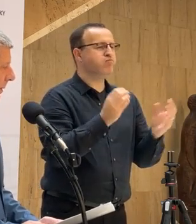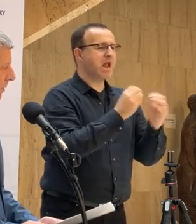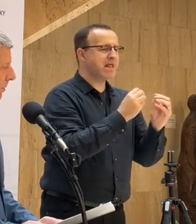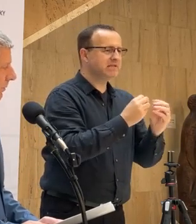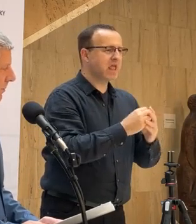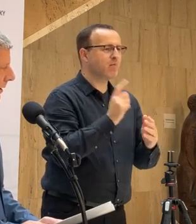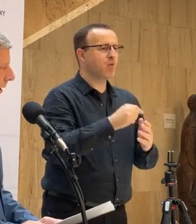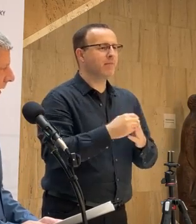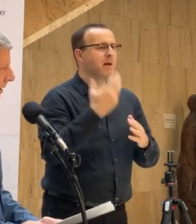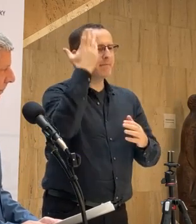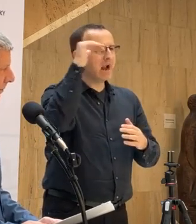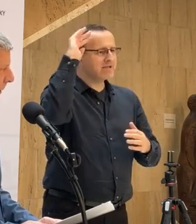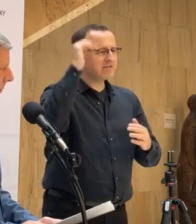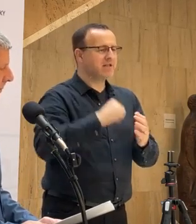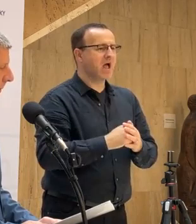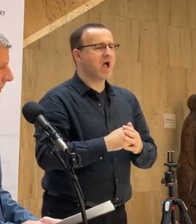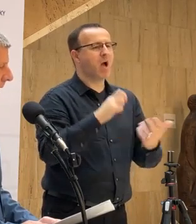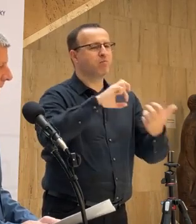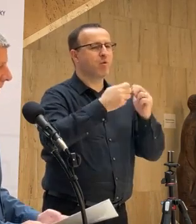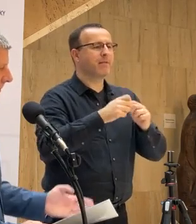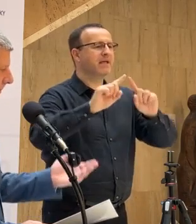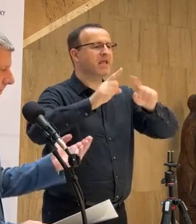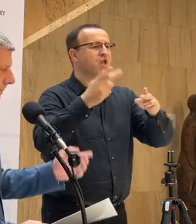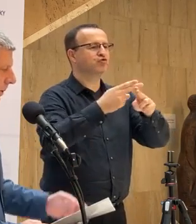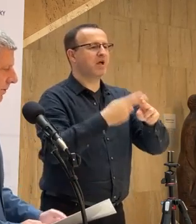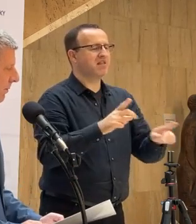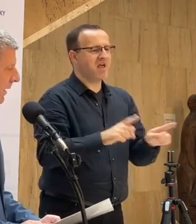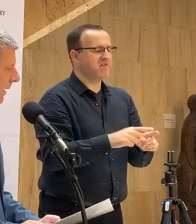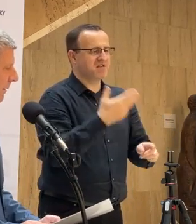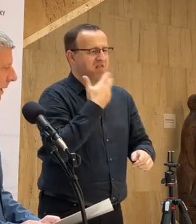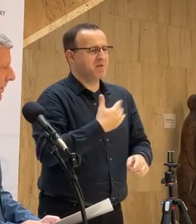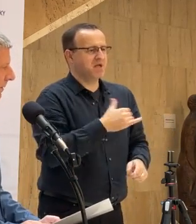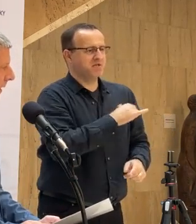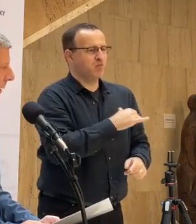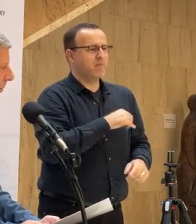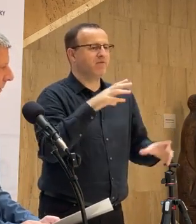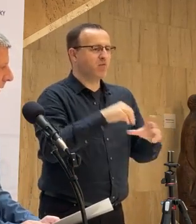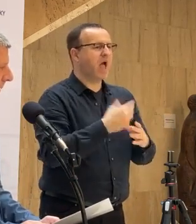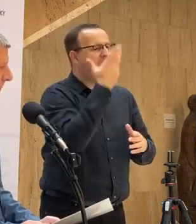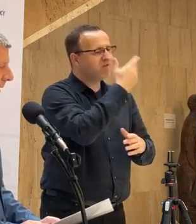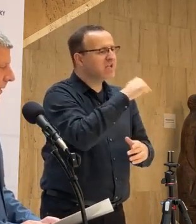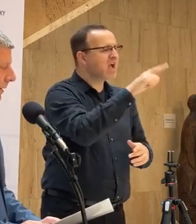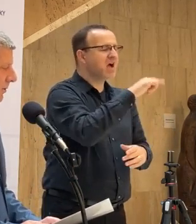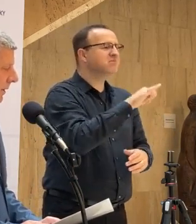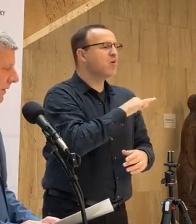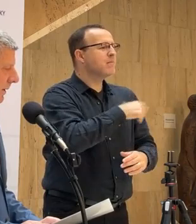Ten problém je trošku aj v tom, že ani iné krajiny majú zaujímavé vrátanie rozvojových krajín v rámci Afriky a podobne.